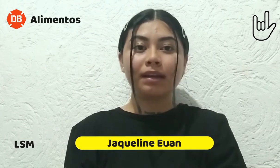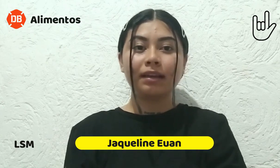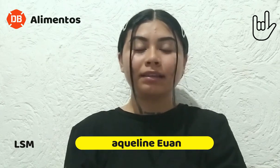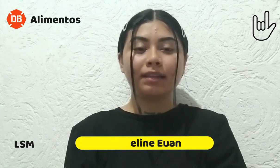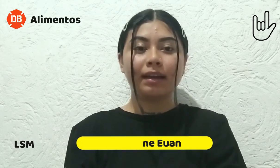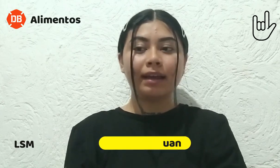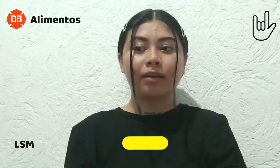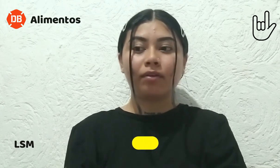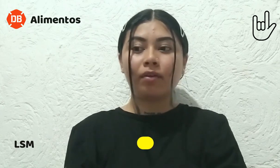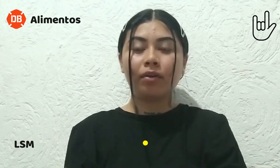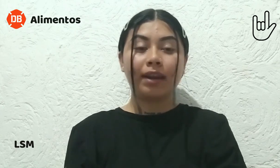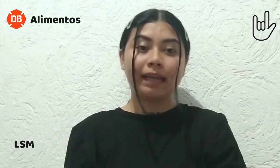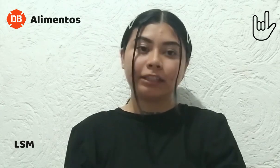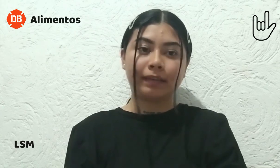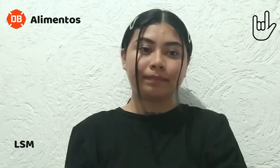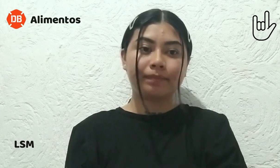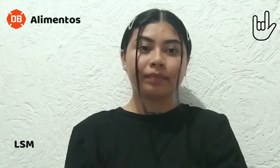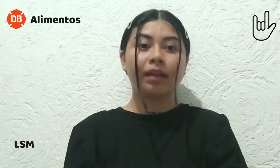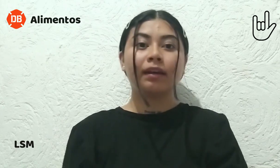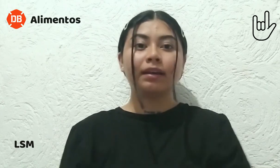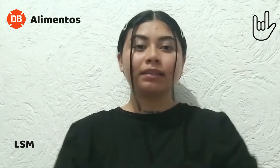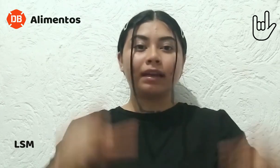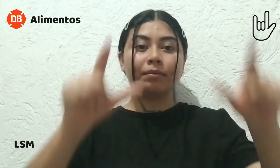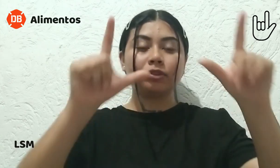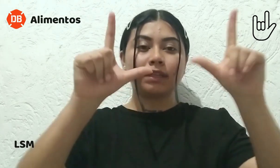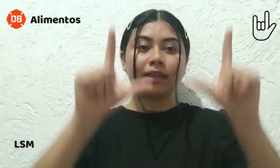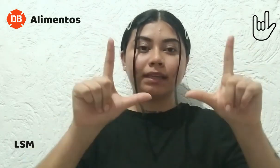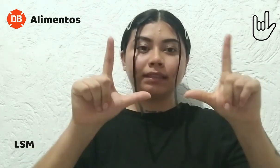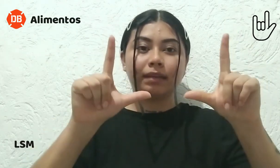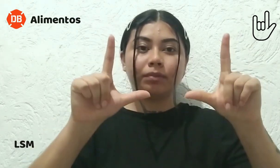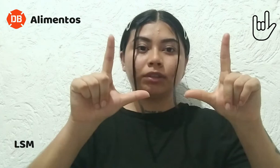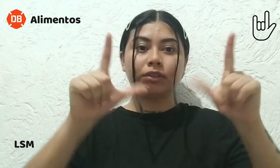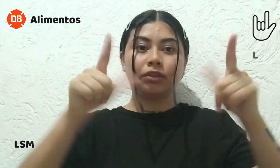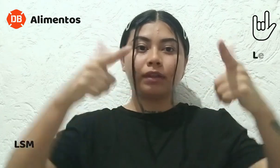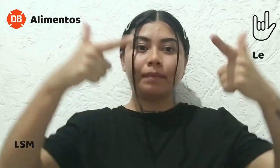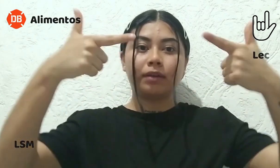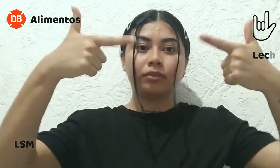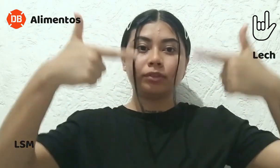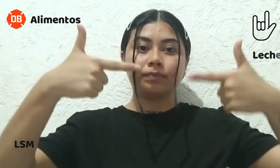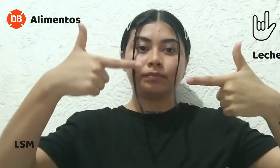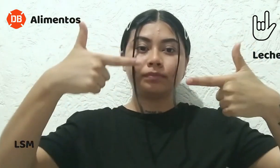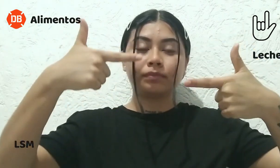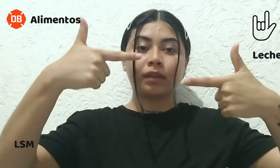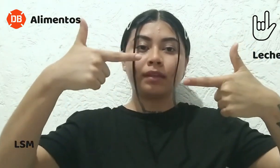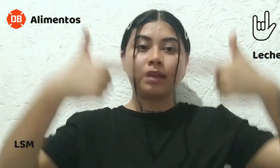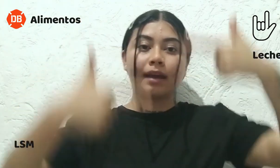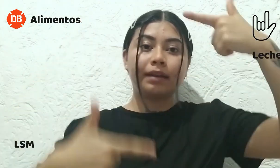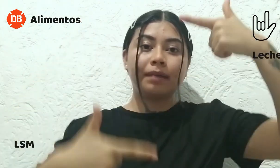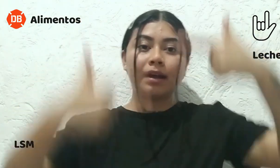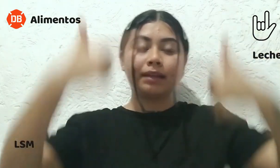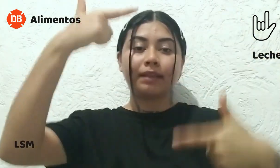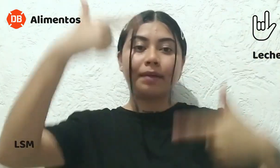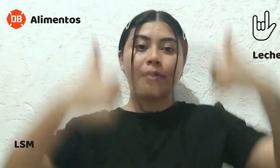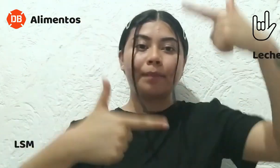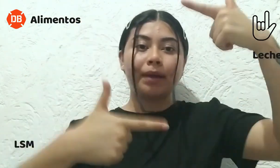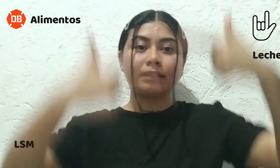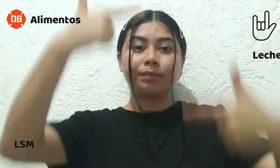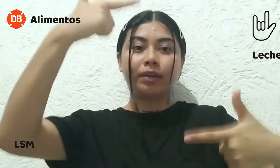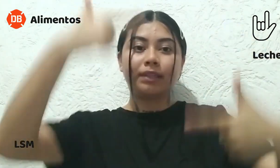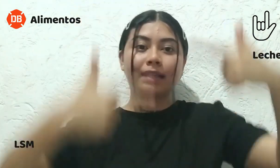iniciaré con leche. Realizaremos esta posición de manos de arriba hacia abajo para simbolizar